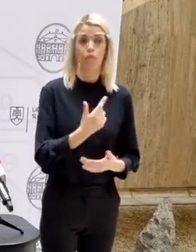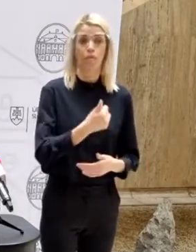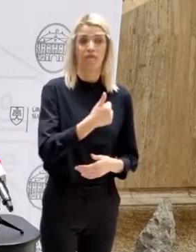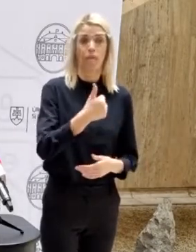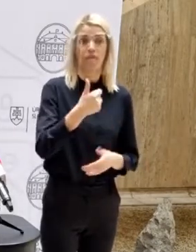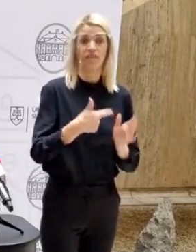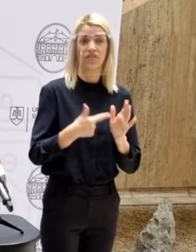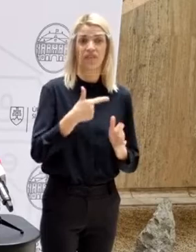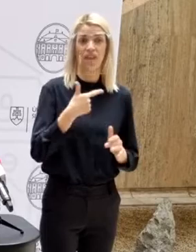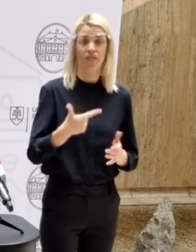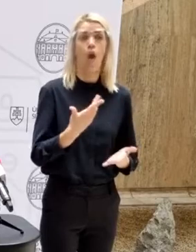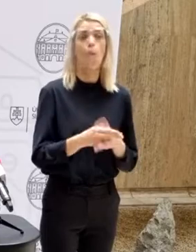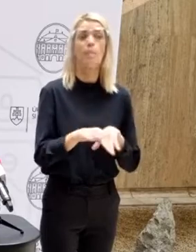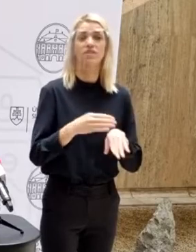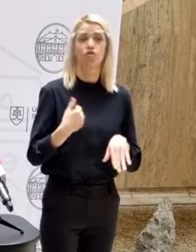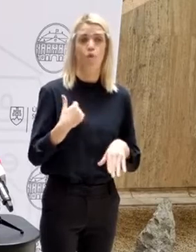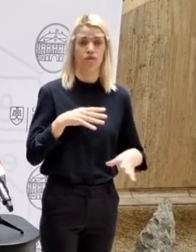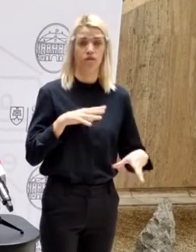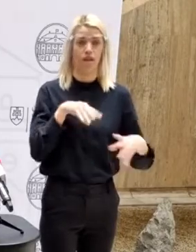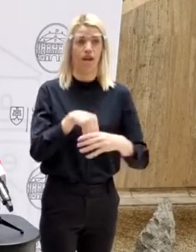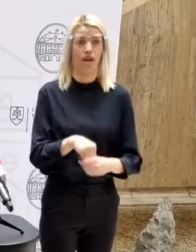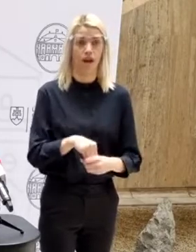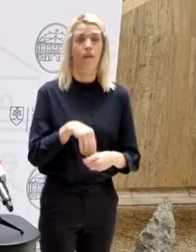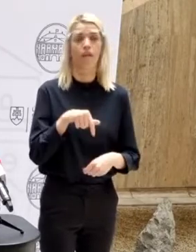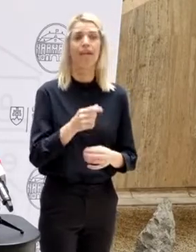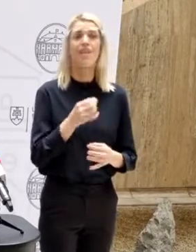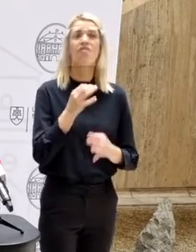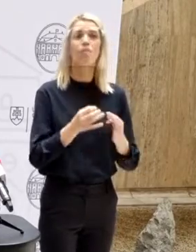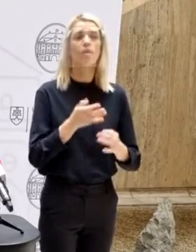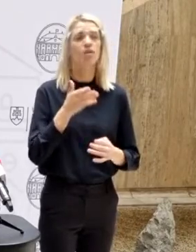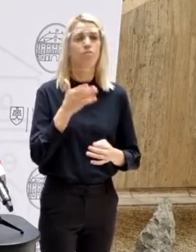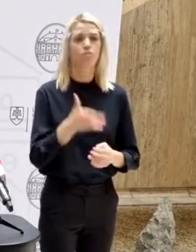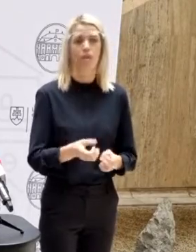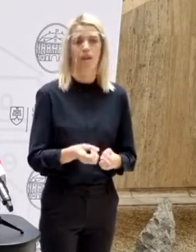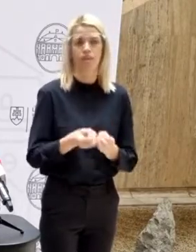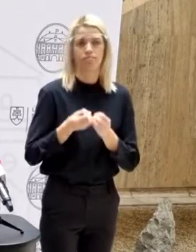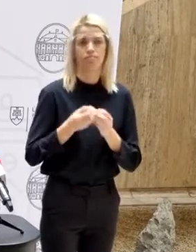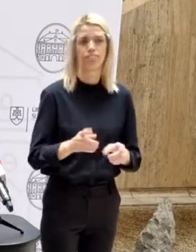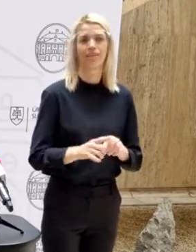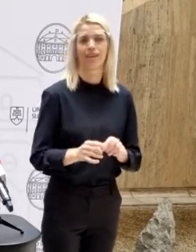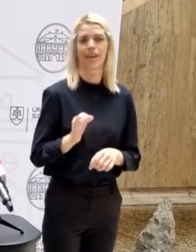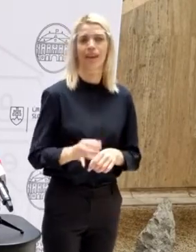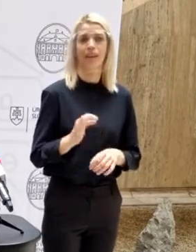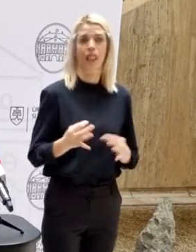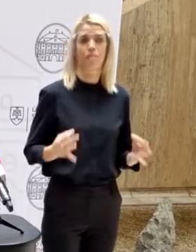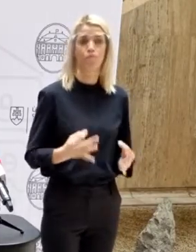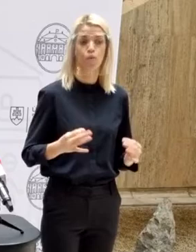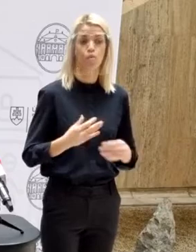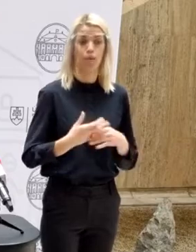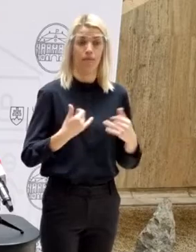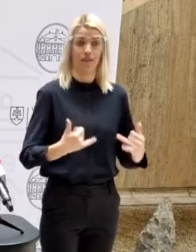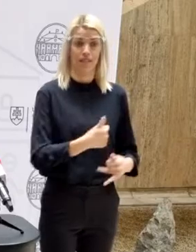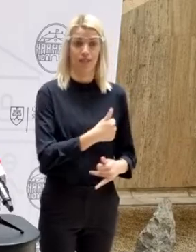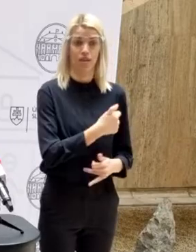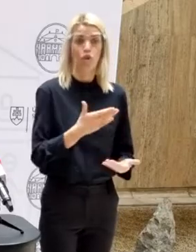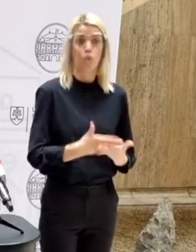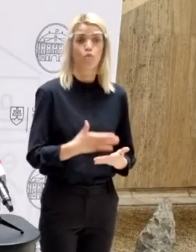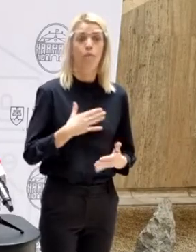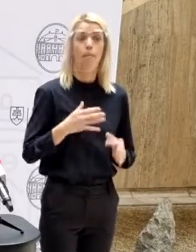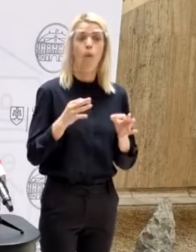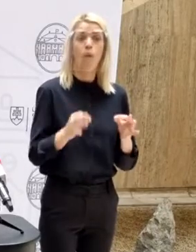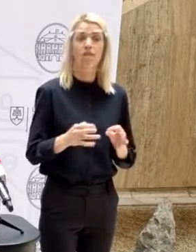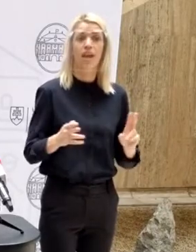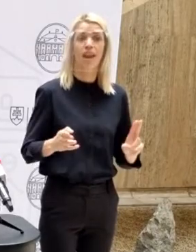školstva. Ja verím, že sa to teraz naštartuje, že jednotlivé informácie pôjdu veľmi rýchlým spôsobom. My už aj tento týždeň máme oficiálne